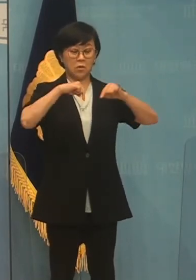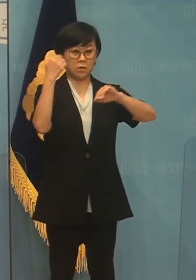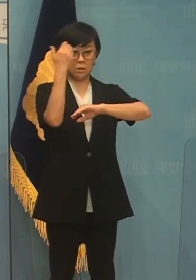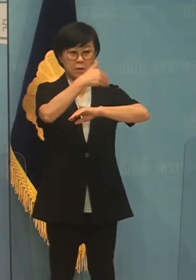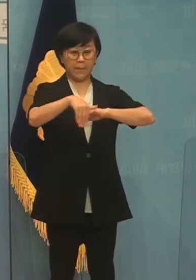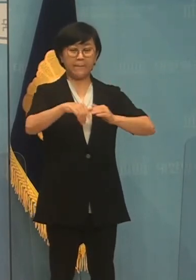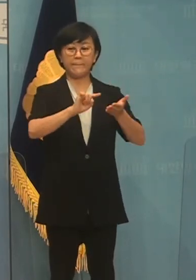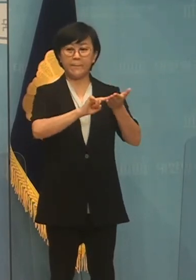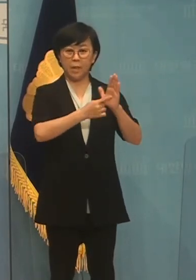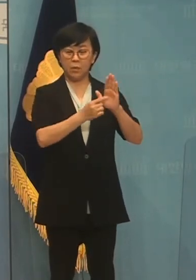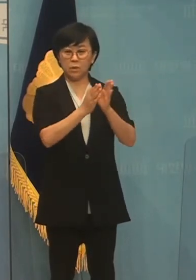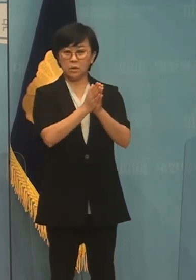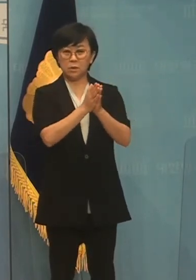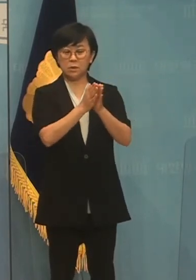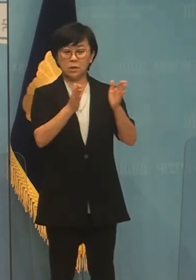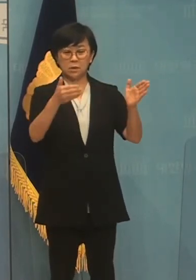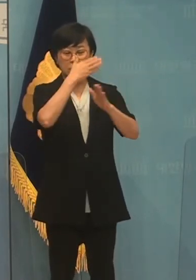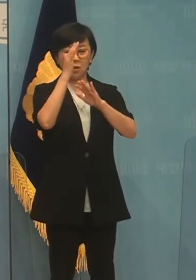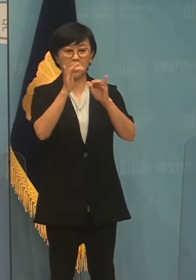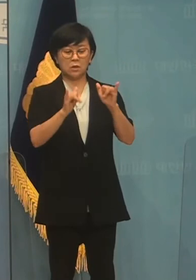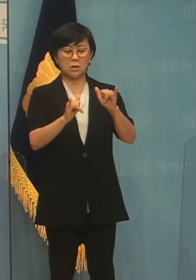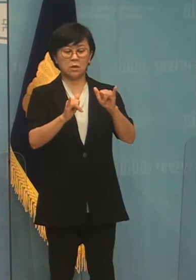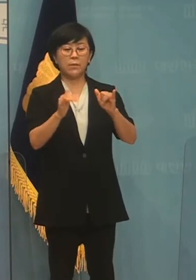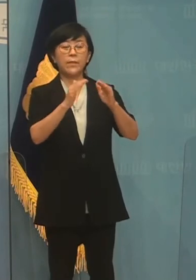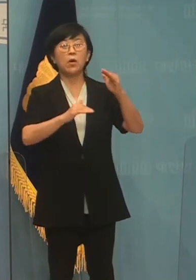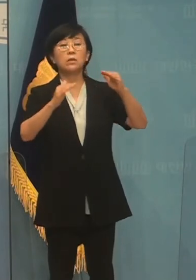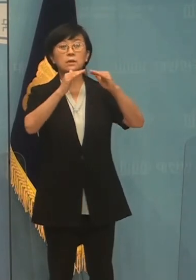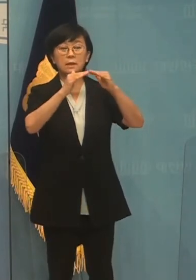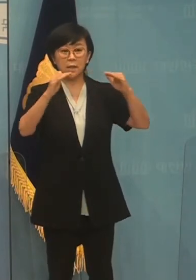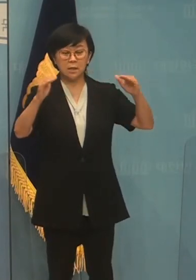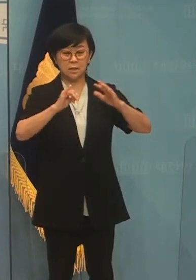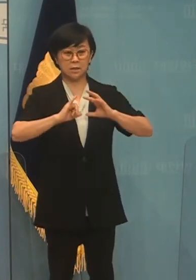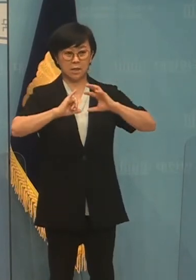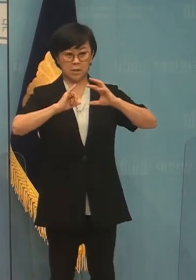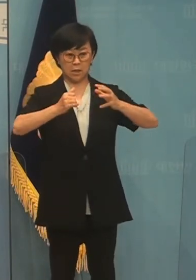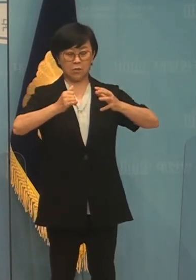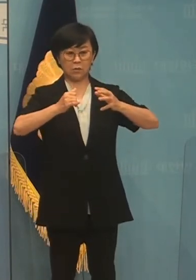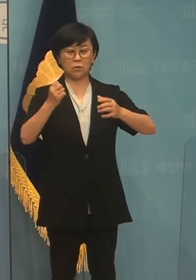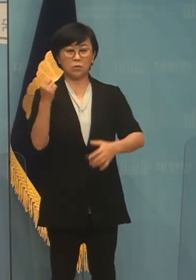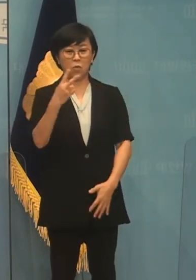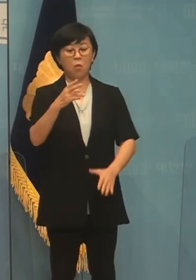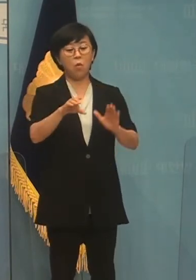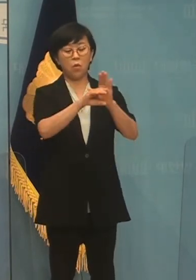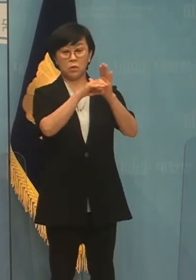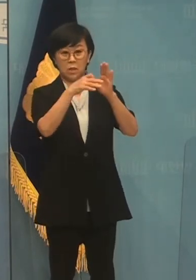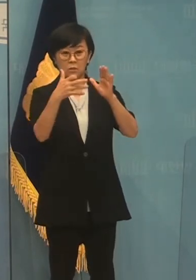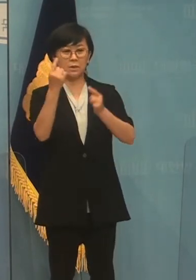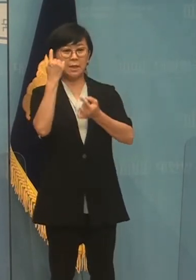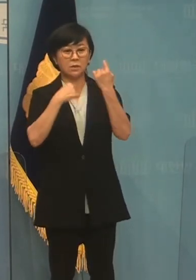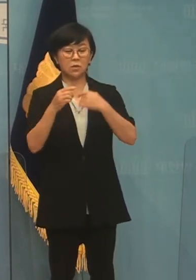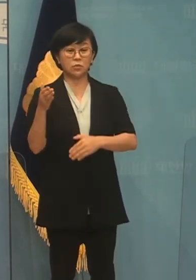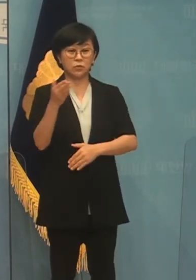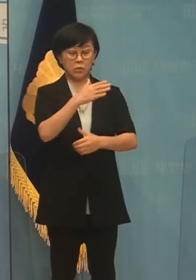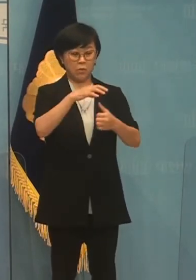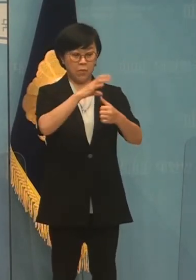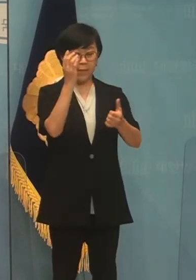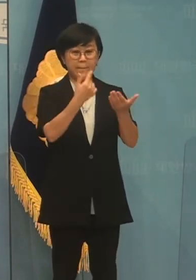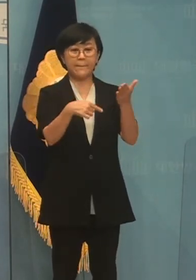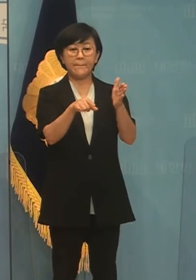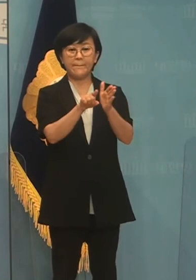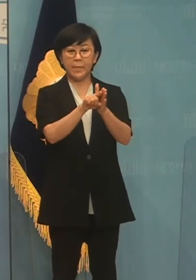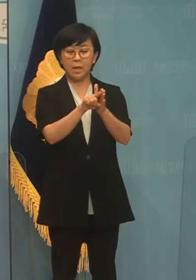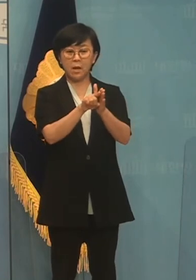시작하도록 청년들이 불평등과 코로나19로 인한 상처로부터 벗어날 수